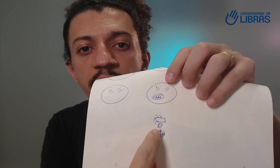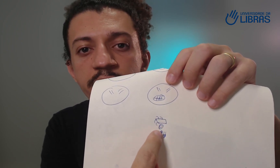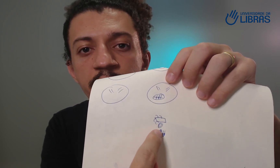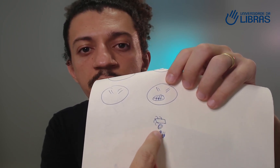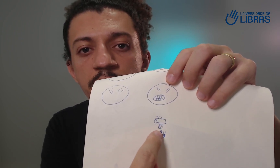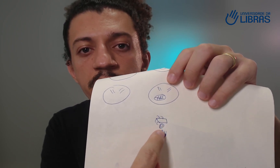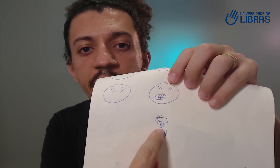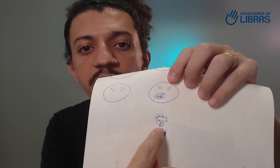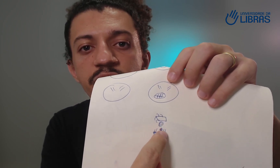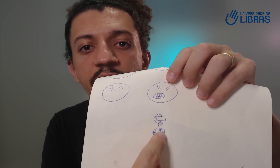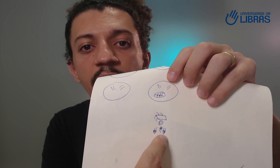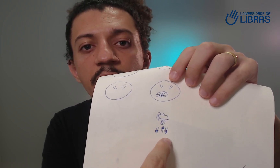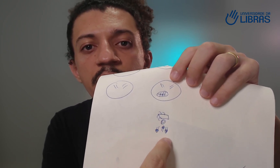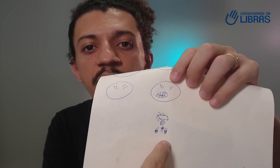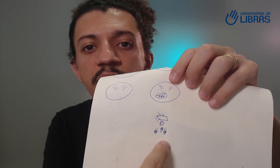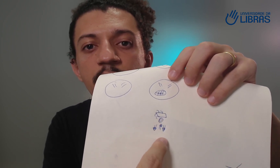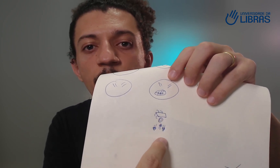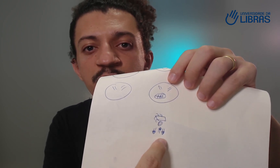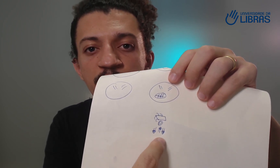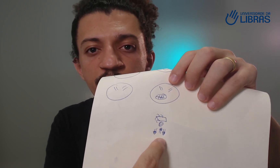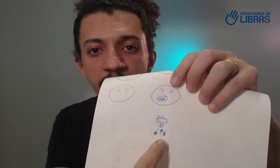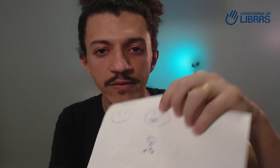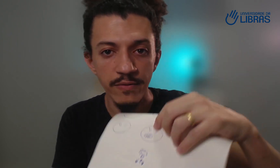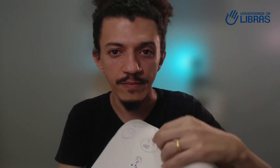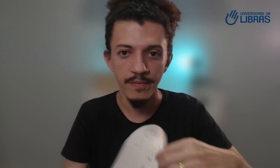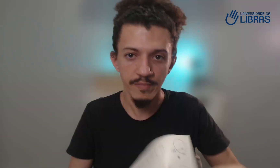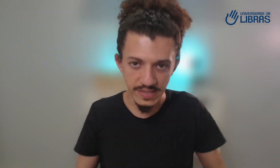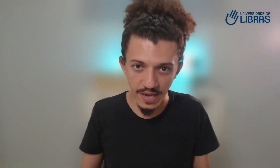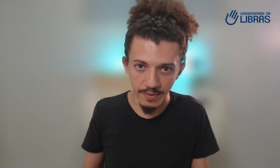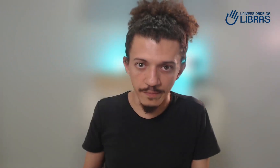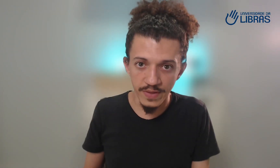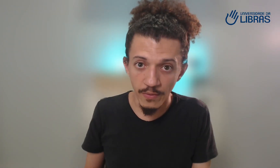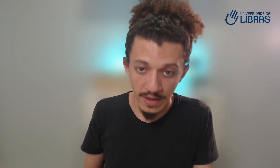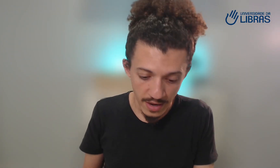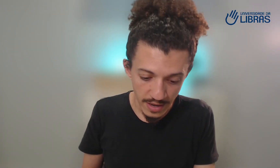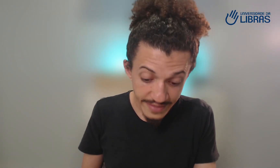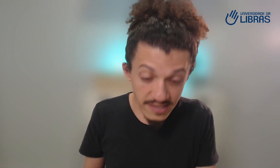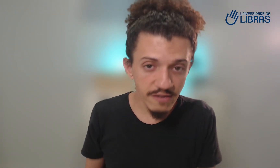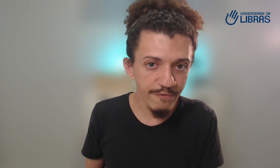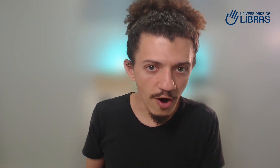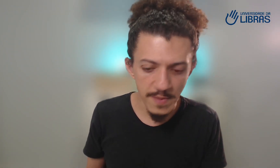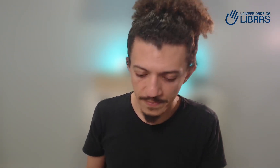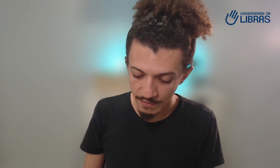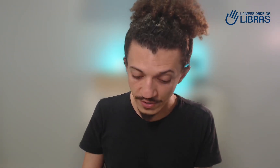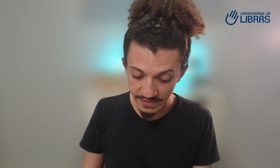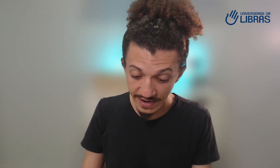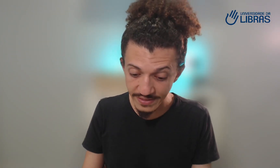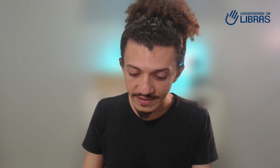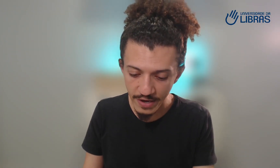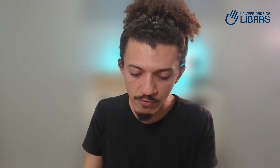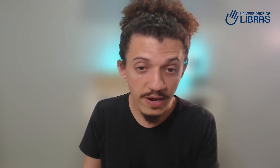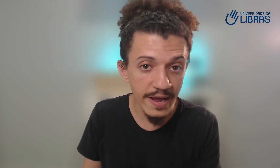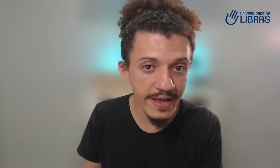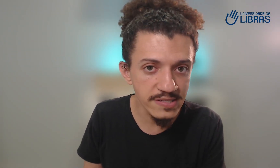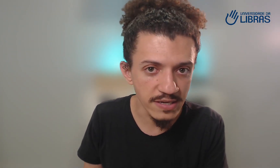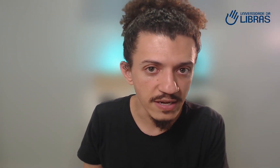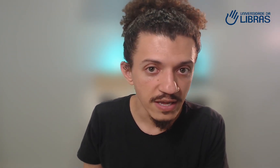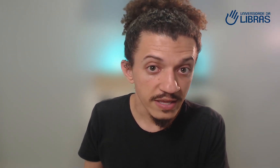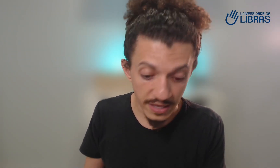está tendo, que é esfregar, e depois o movimento. Percebe? Então, dessa forma, você vai entender com clareza que